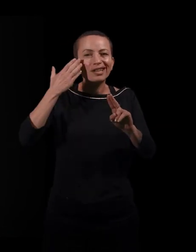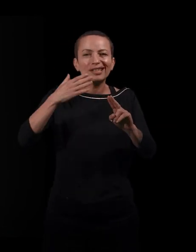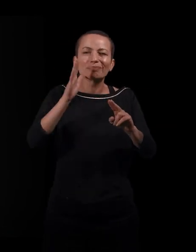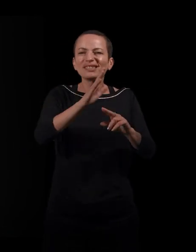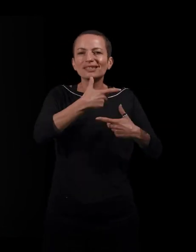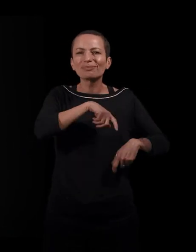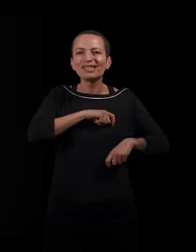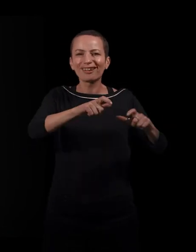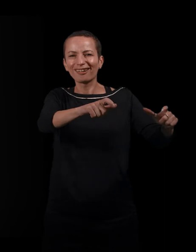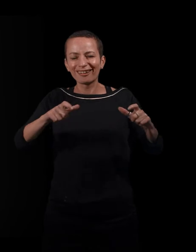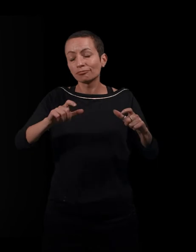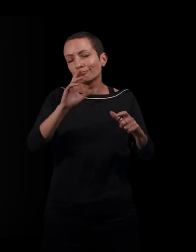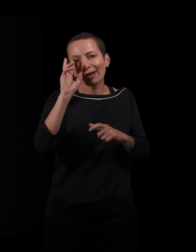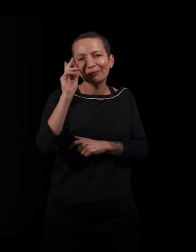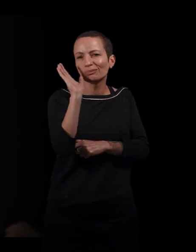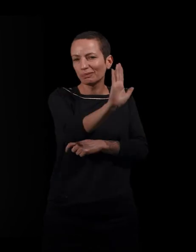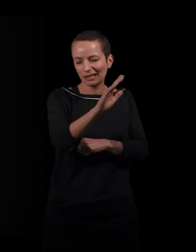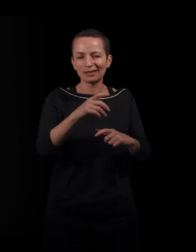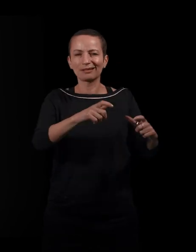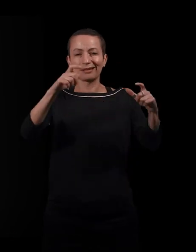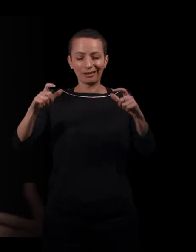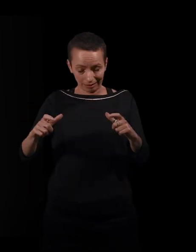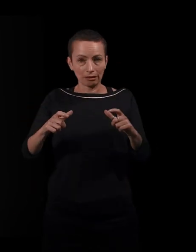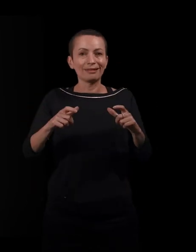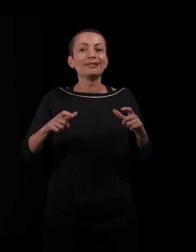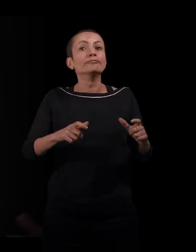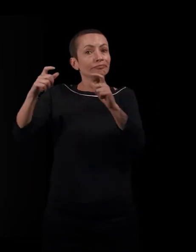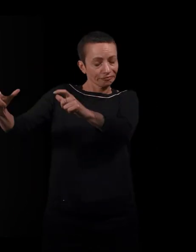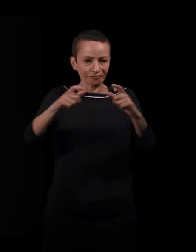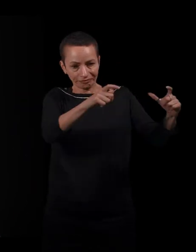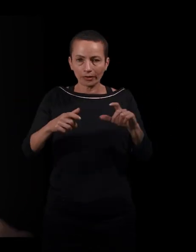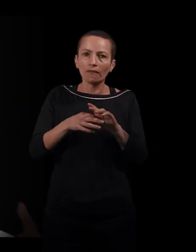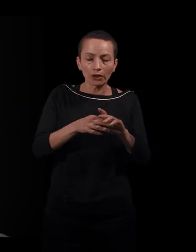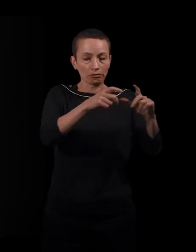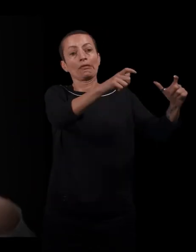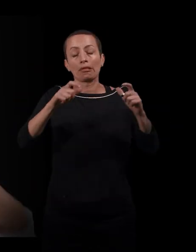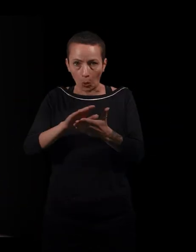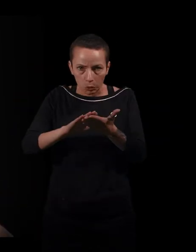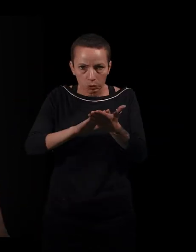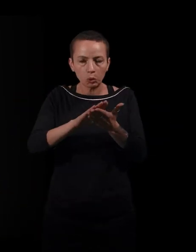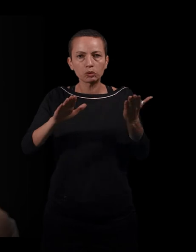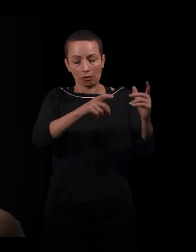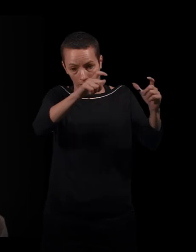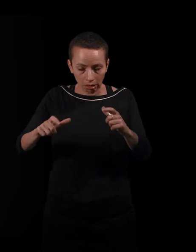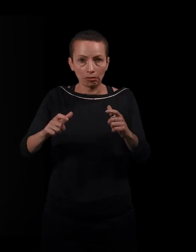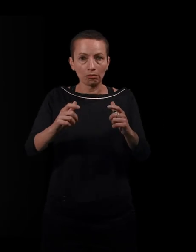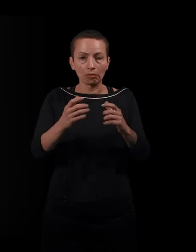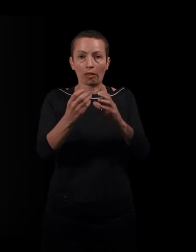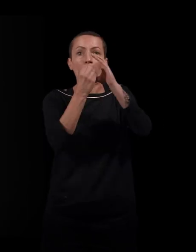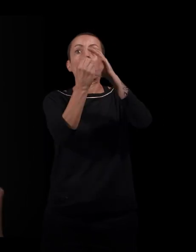espagnole, on va dire. Une tortilla, puis de la viande, puis du couscous, puis voilà. Et puis, elle nous gavait comme ça, parce que je pense qu'elle avait